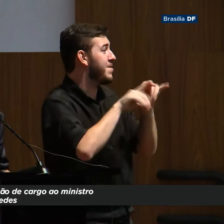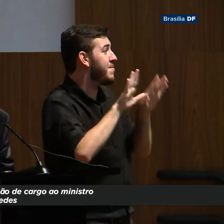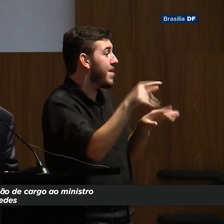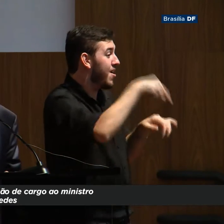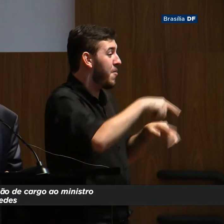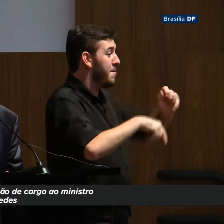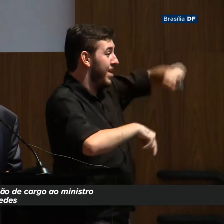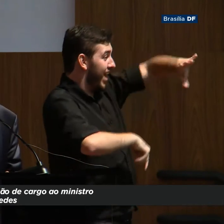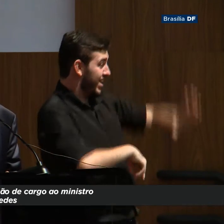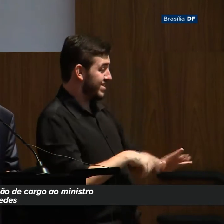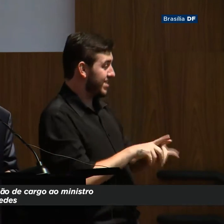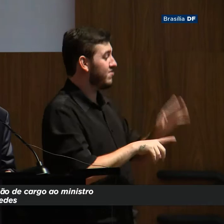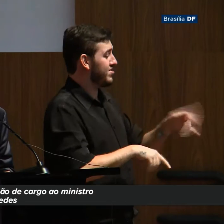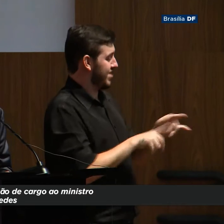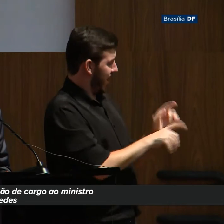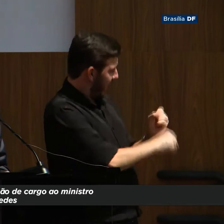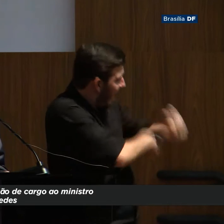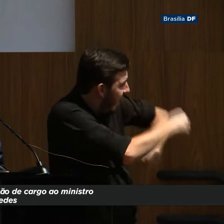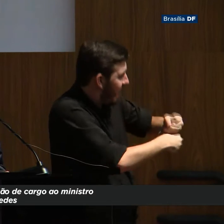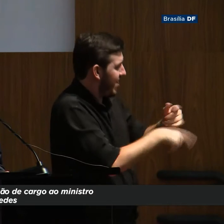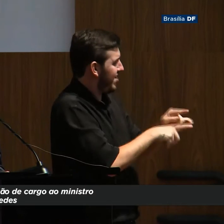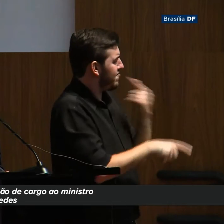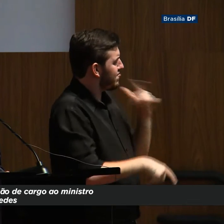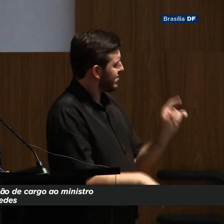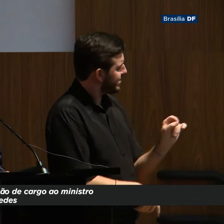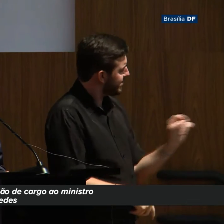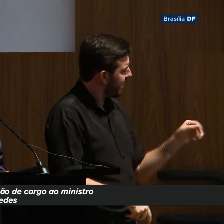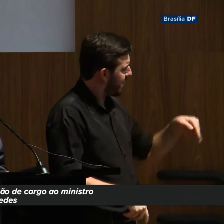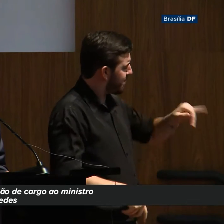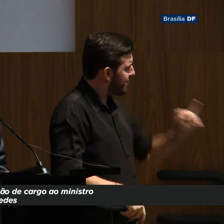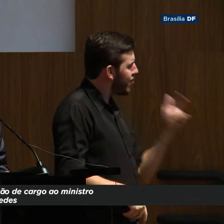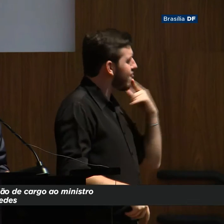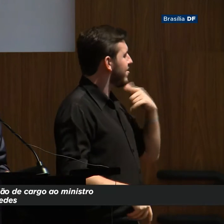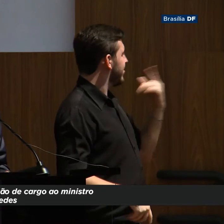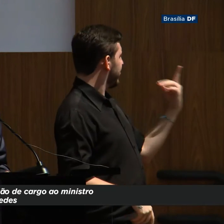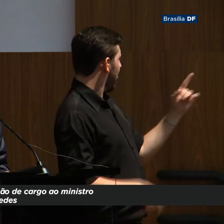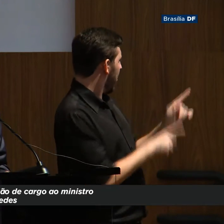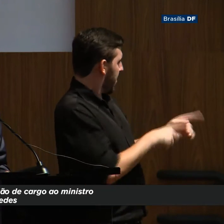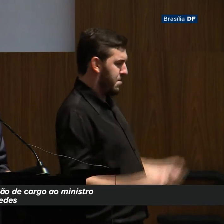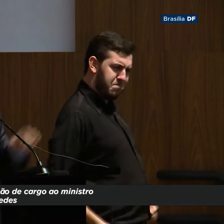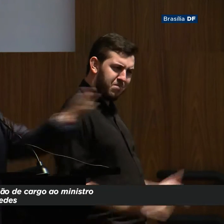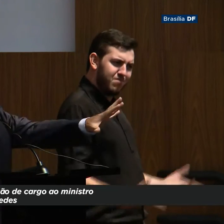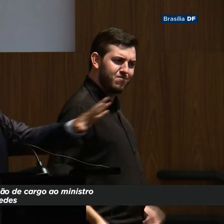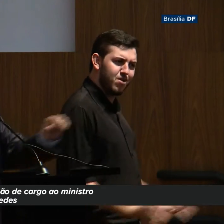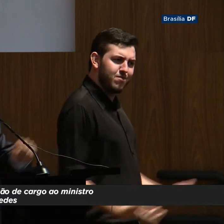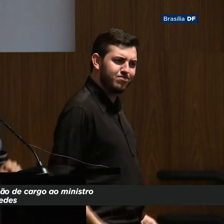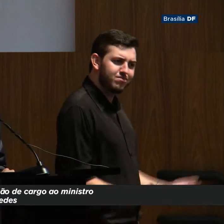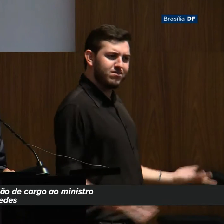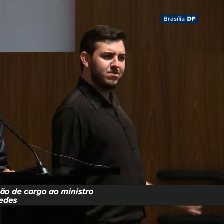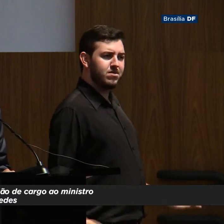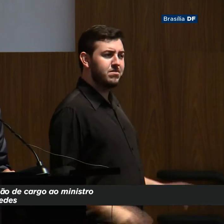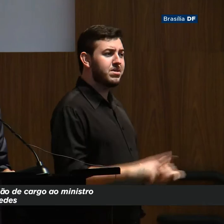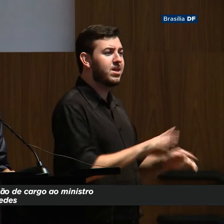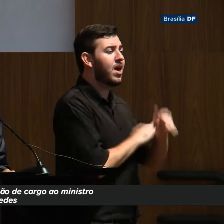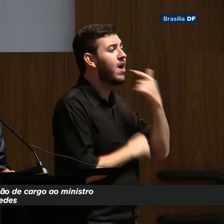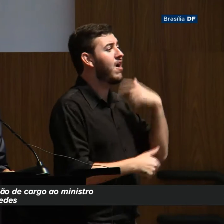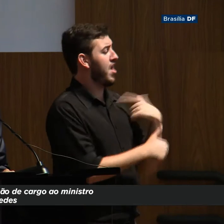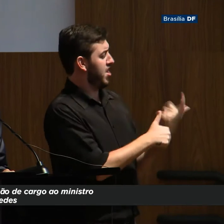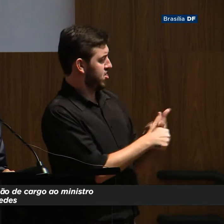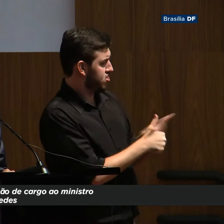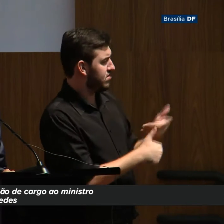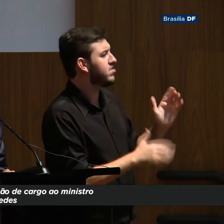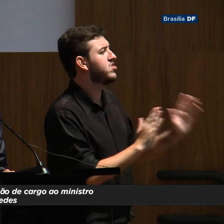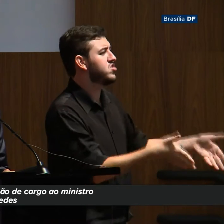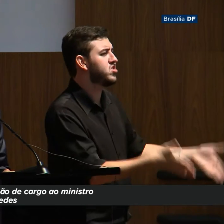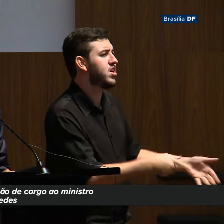O Banco Central é que manda nos juros, ele é independente. O estoque da dívida está aí e nós honramos